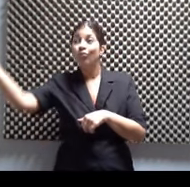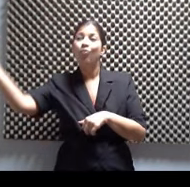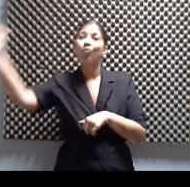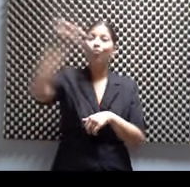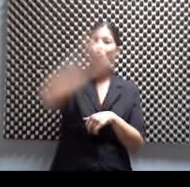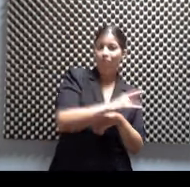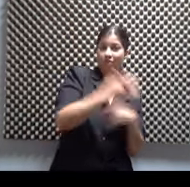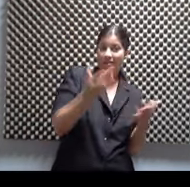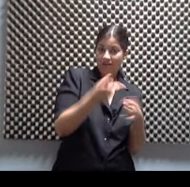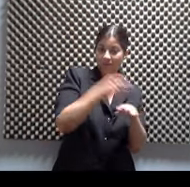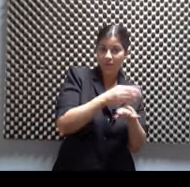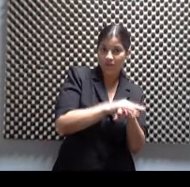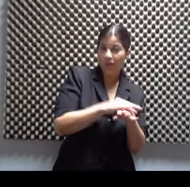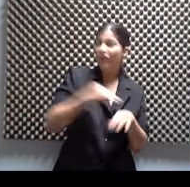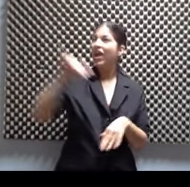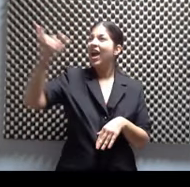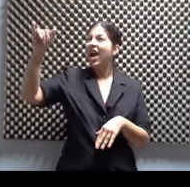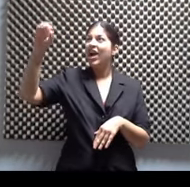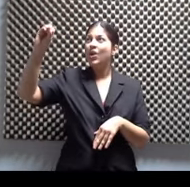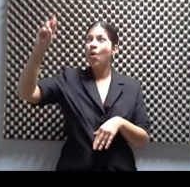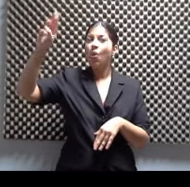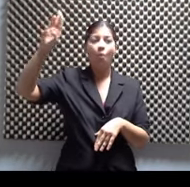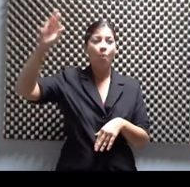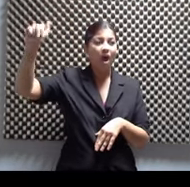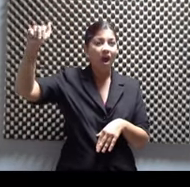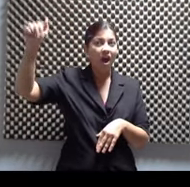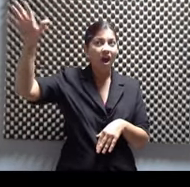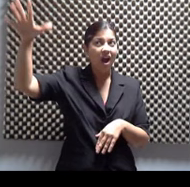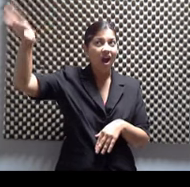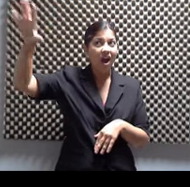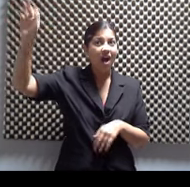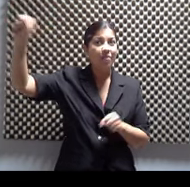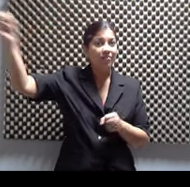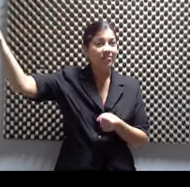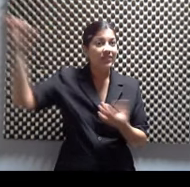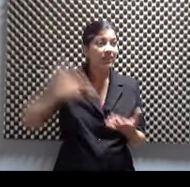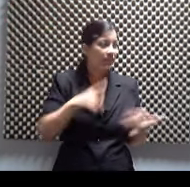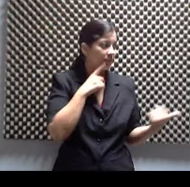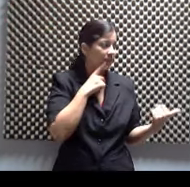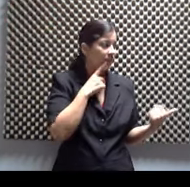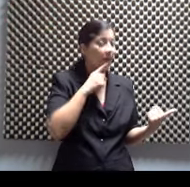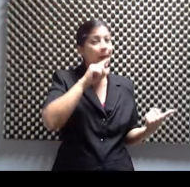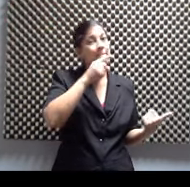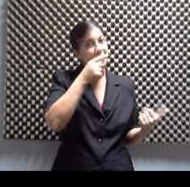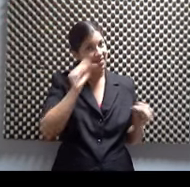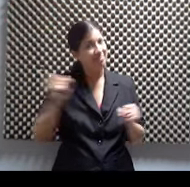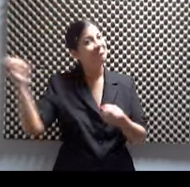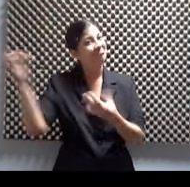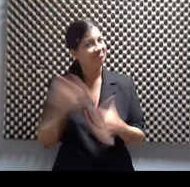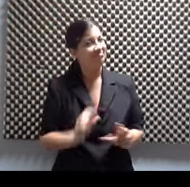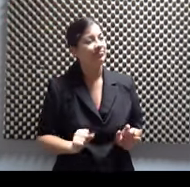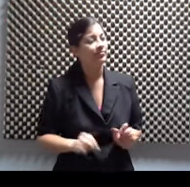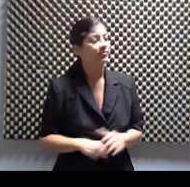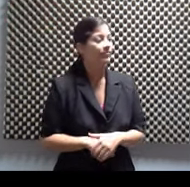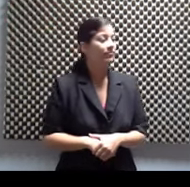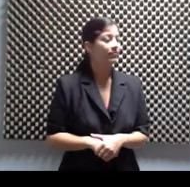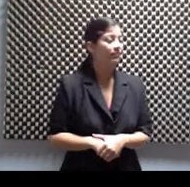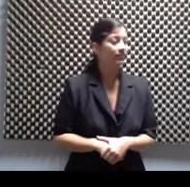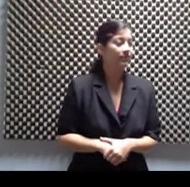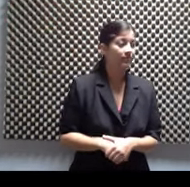de ayahuense. Puedo traer mucho maíz. Ayahuíne. Serían ayahuíne. Y tú llevas el coquipa de